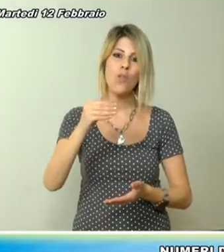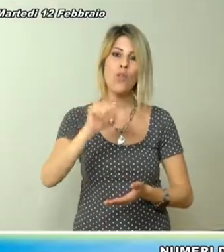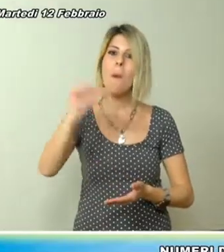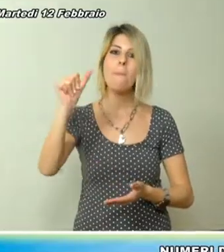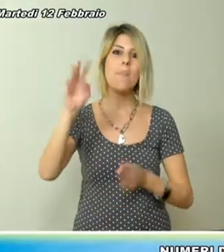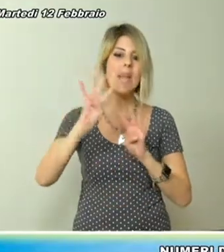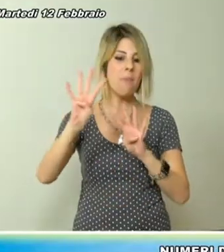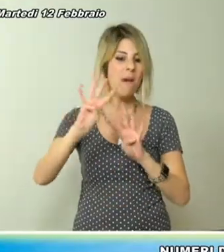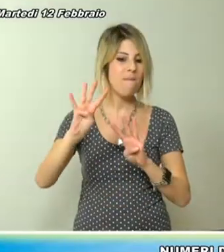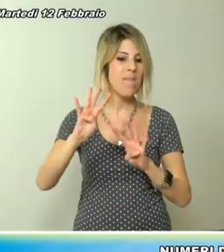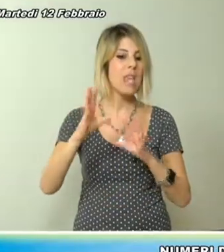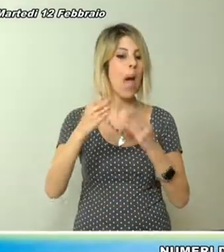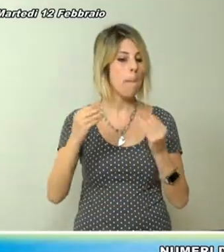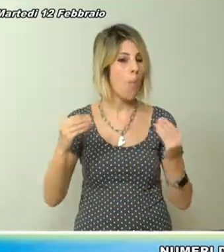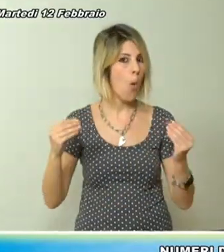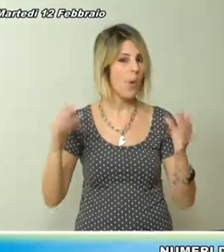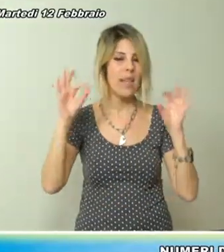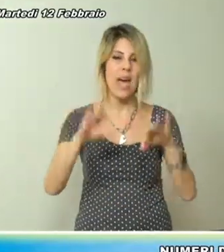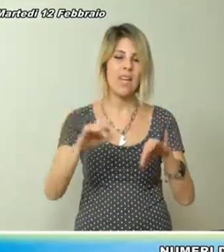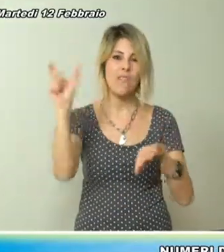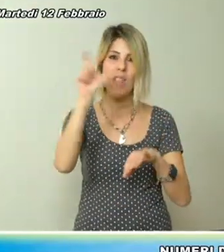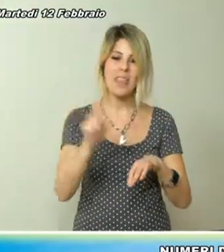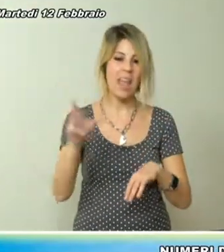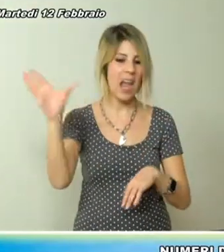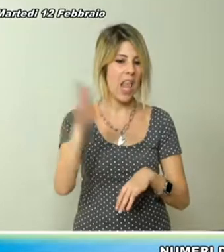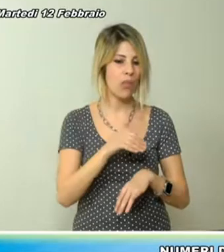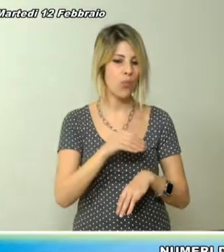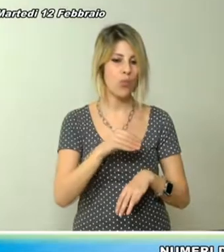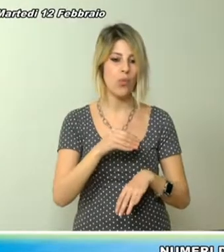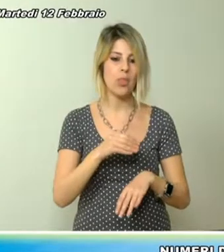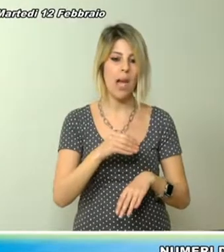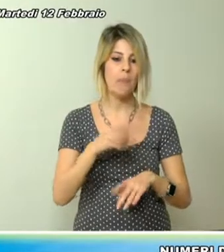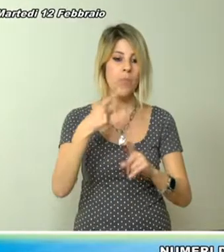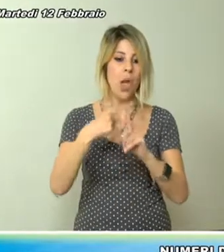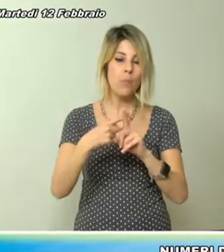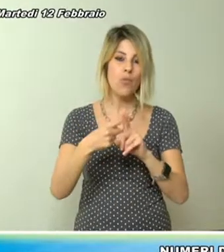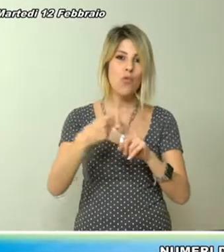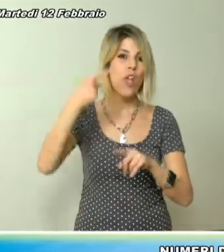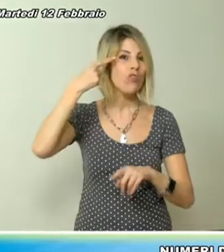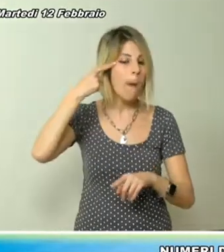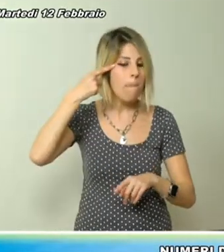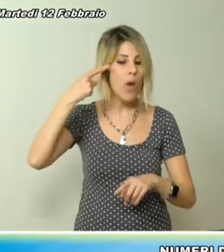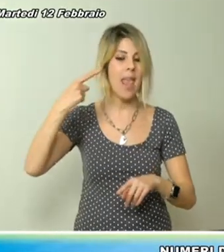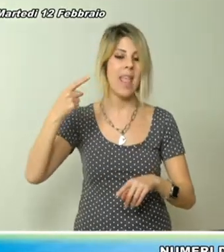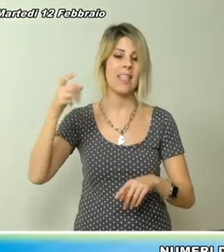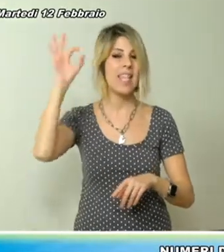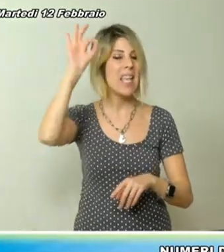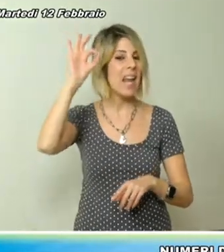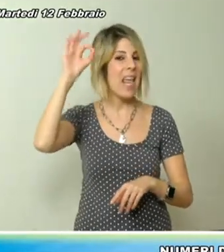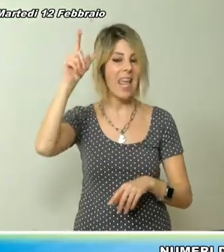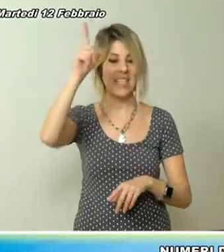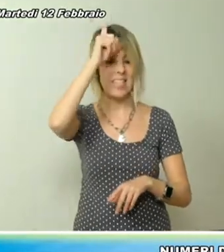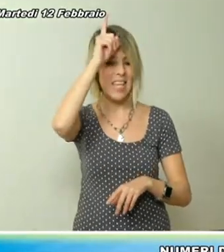Non solo, presente anche un gruppo di giapponesi, molti inglesi, tedeschi e qualche